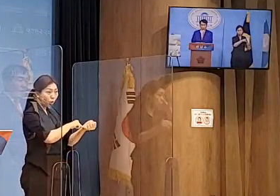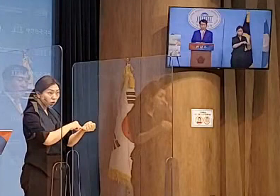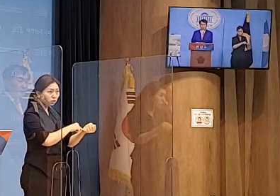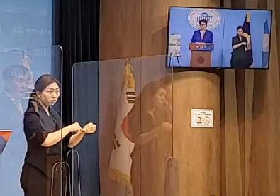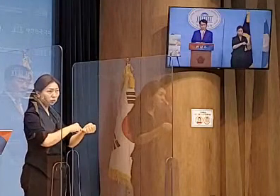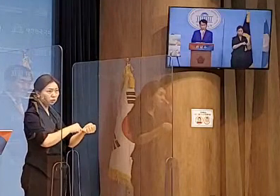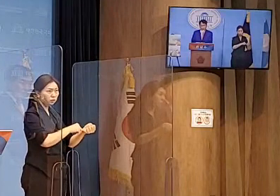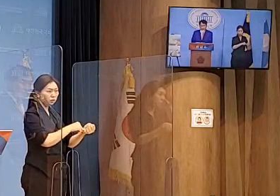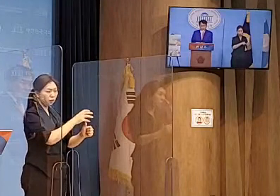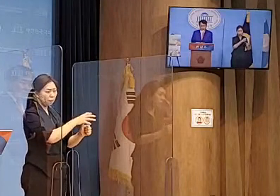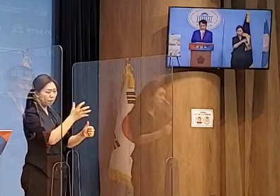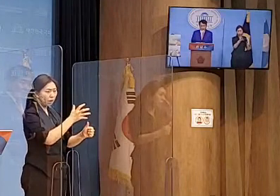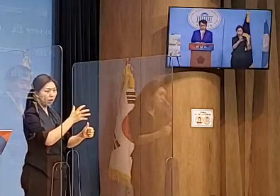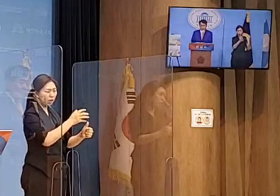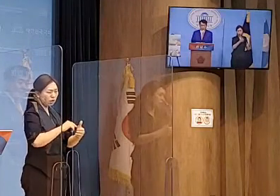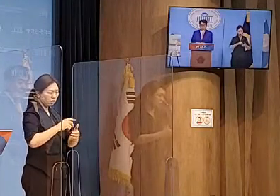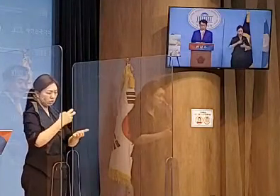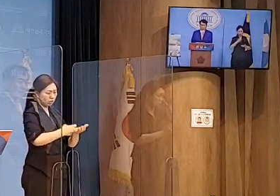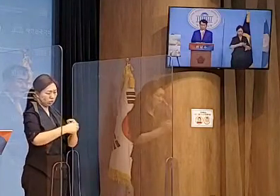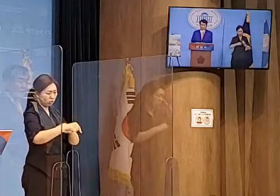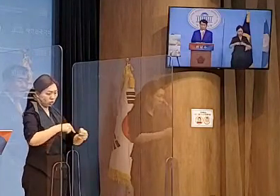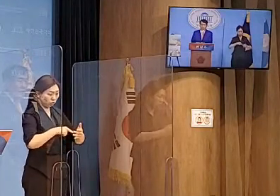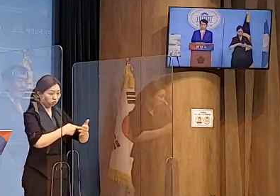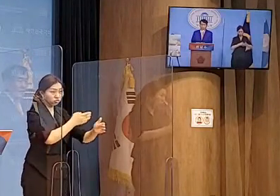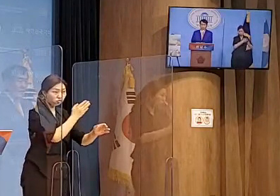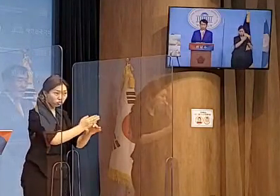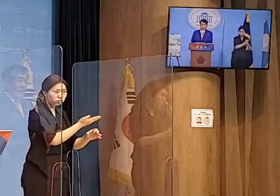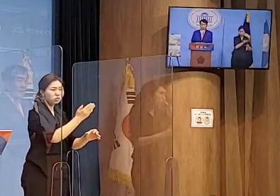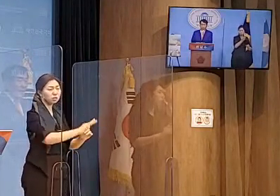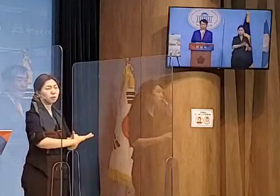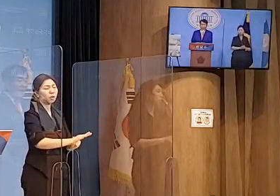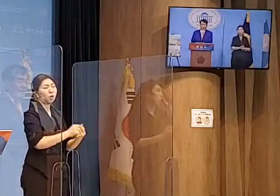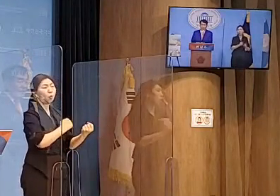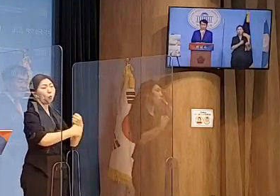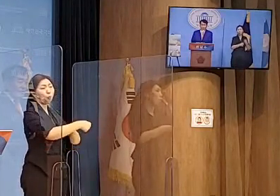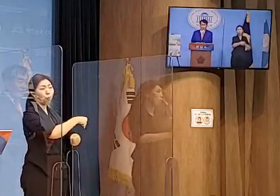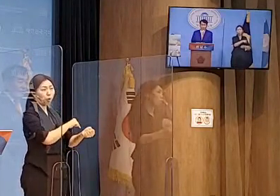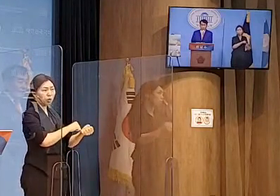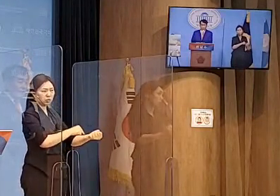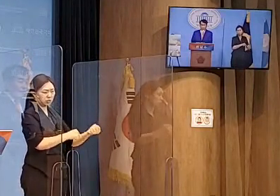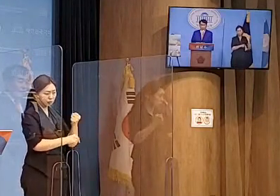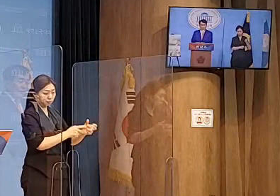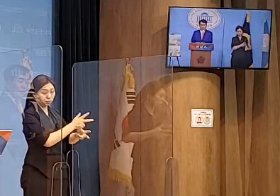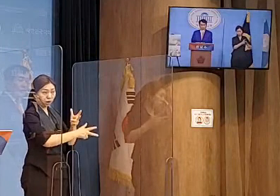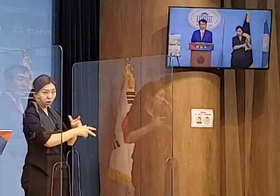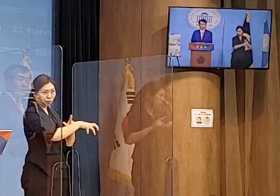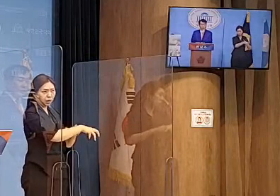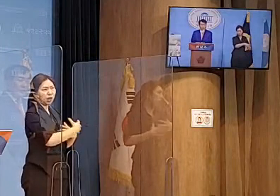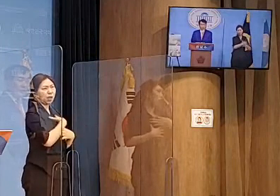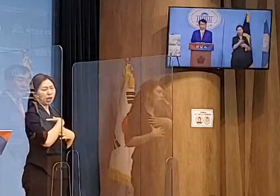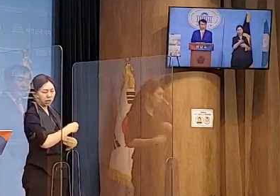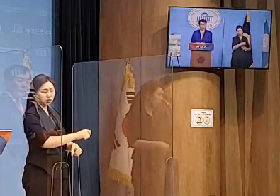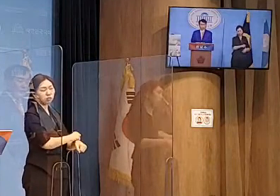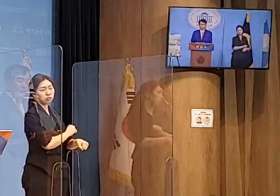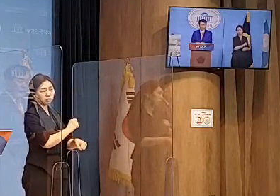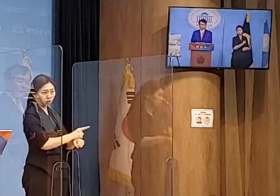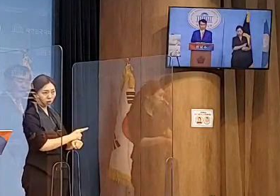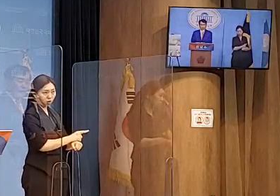밀어붙이고 있지만 원전이야말로 안전성과 청정성에 있어서